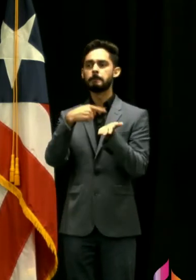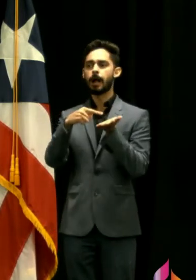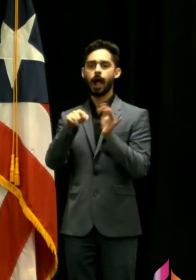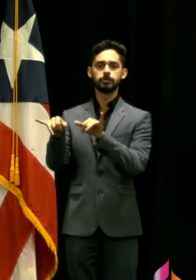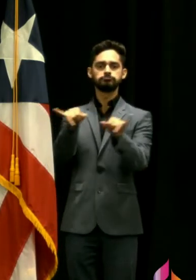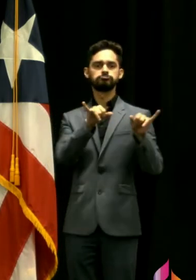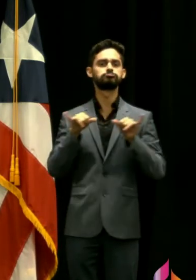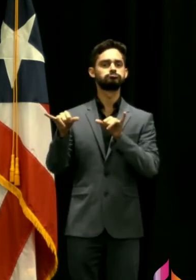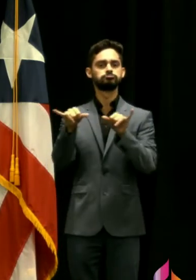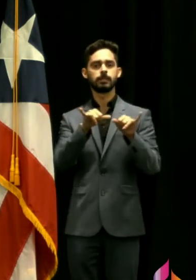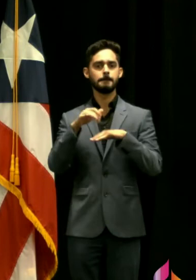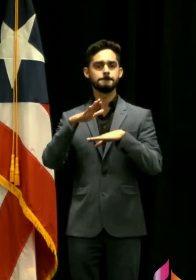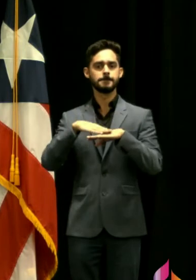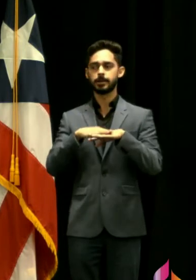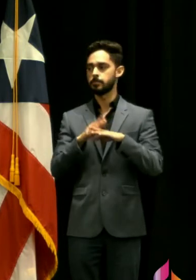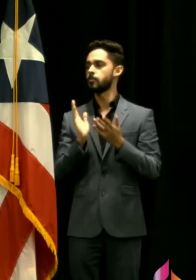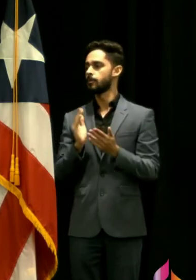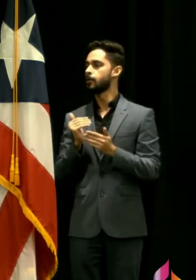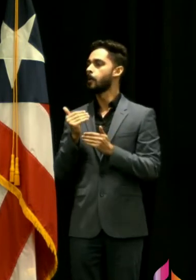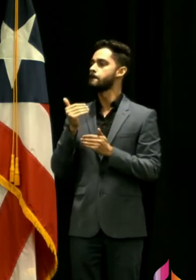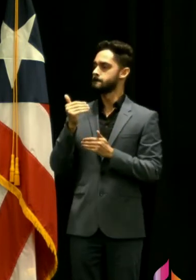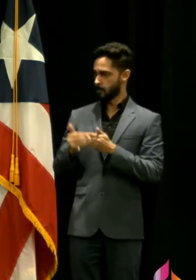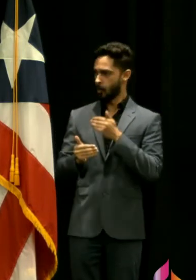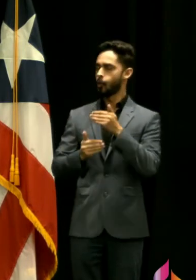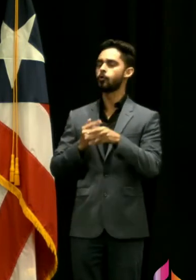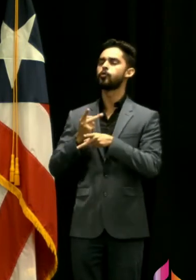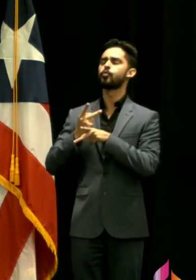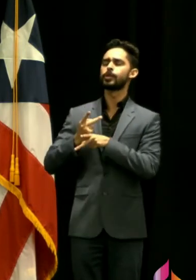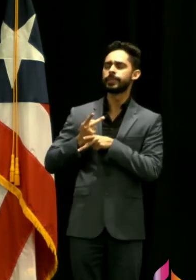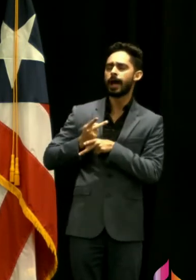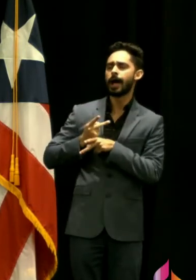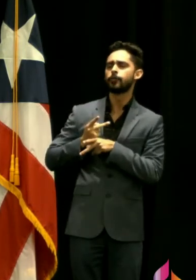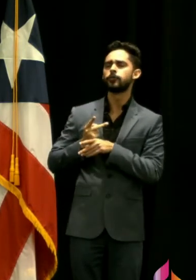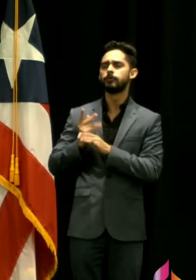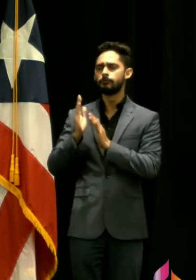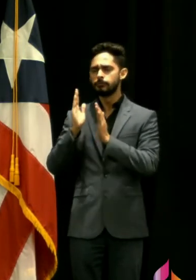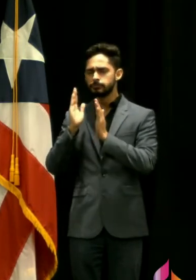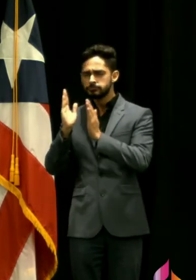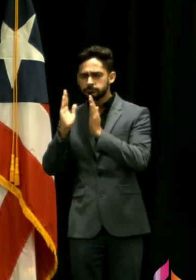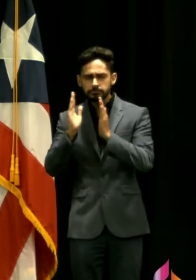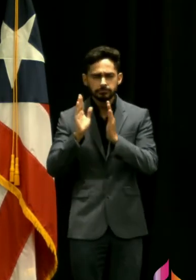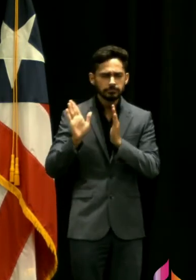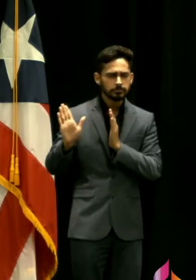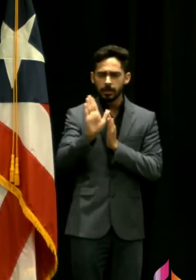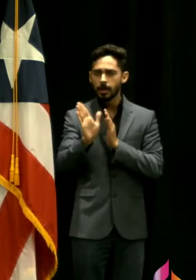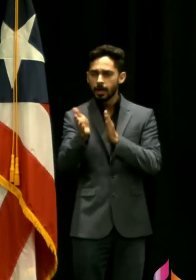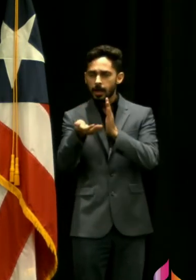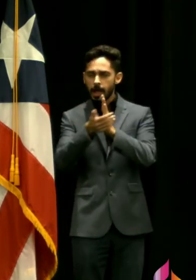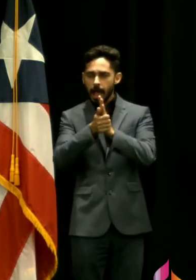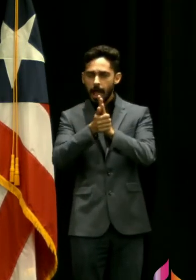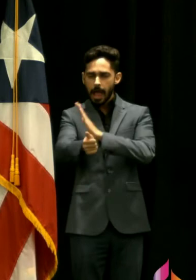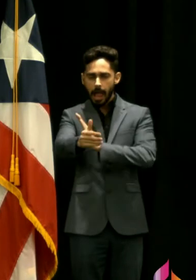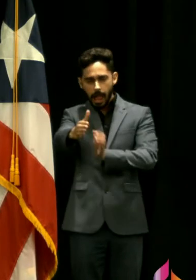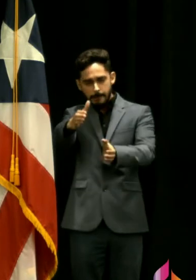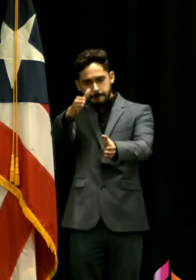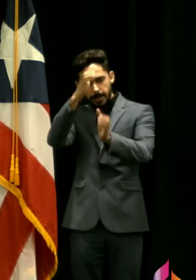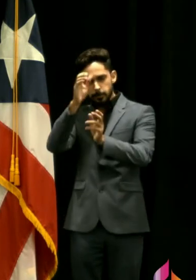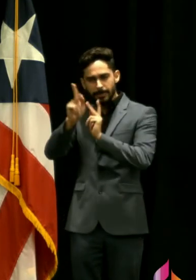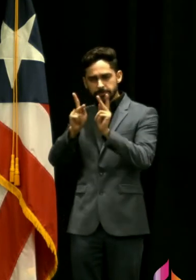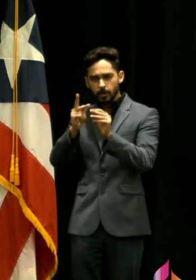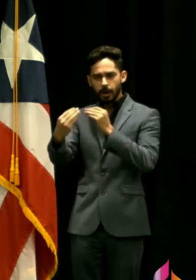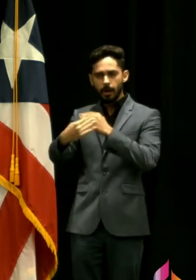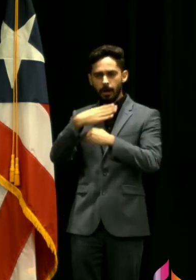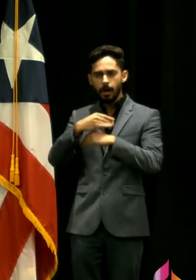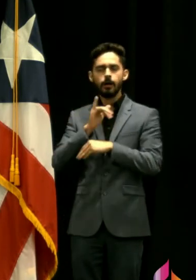es que tenemos que actuar con mesura con prudencia escuchando a los expertos hubo un consenso